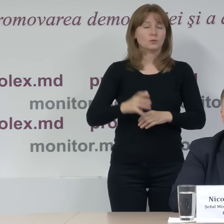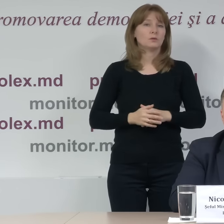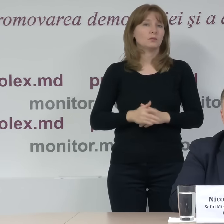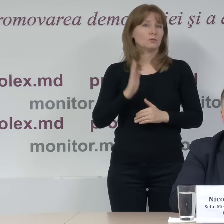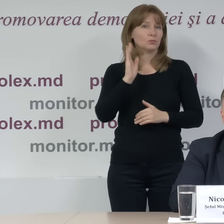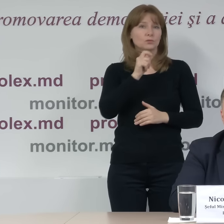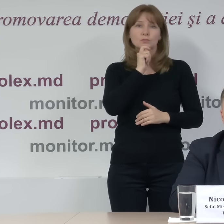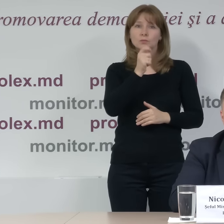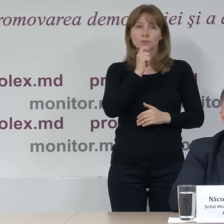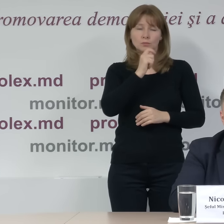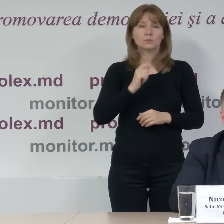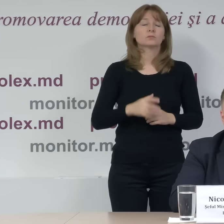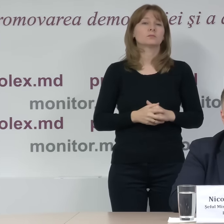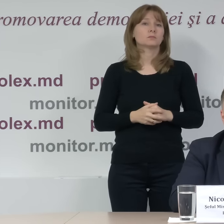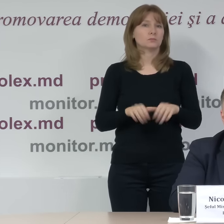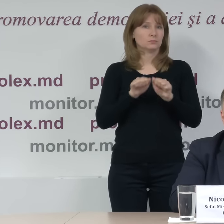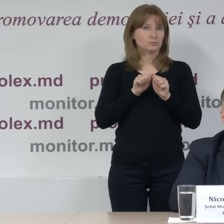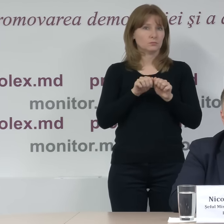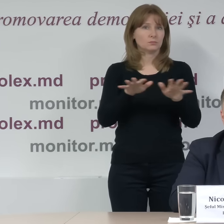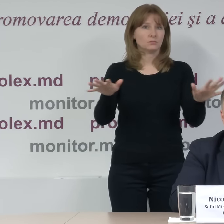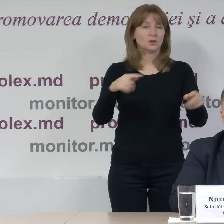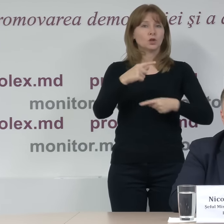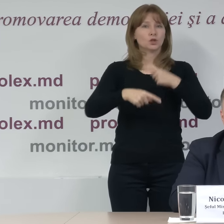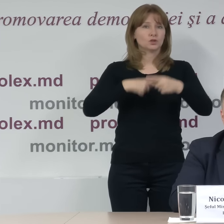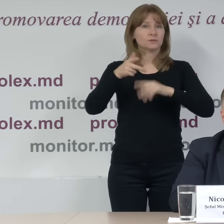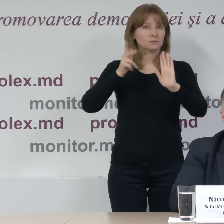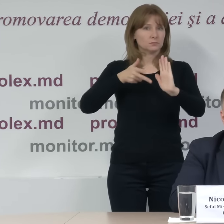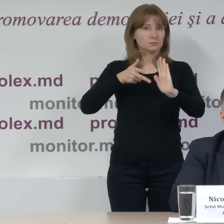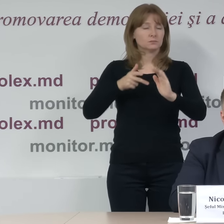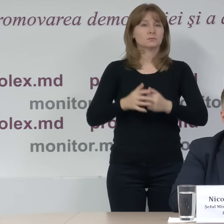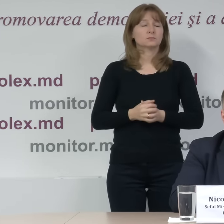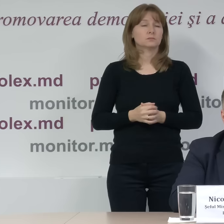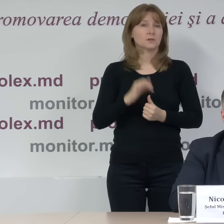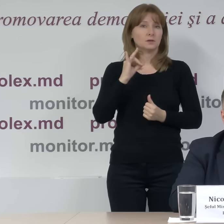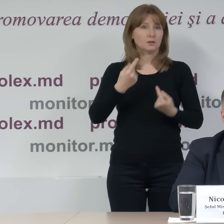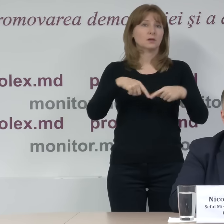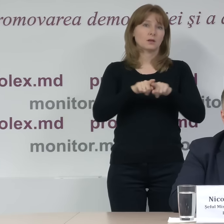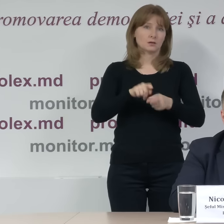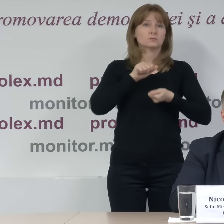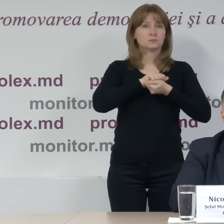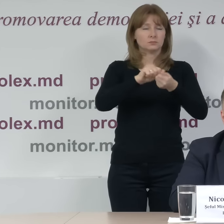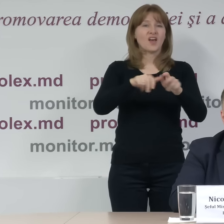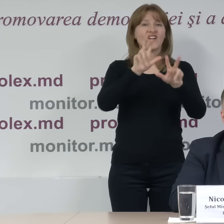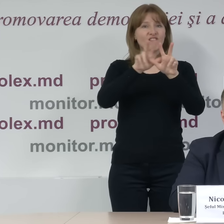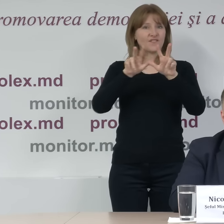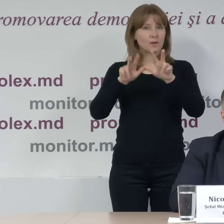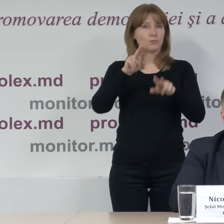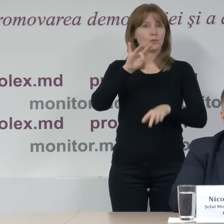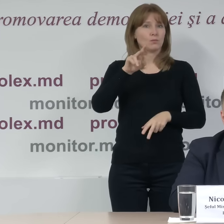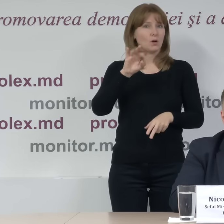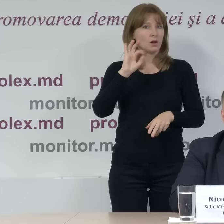comunicat de presă distribuit în adresa masmedia și publicat de asemenea pe pagina Asociației Promolex.